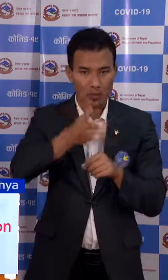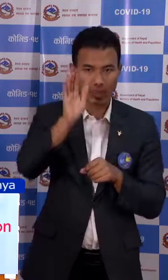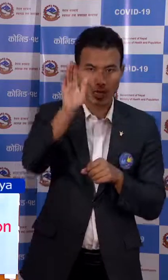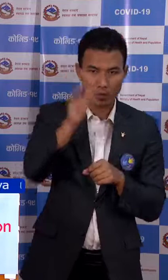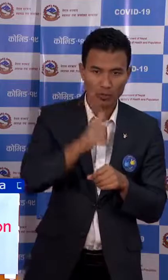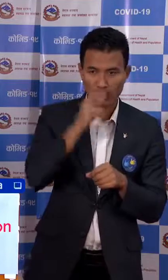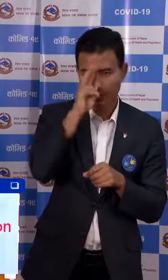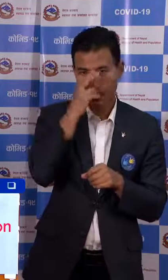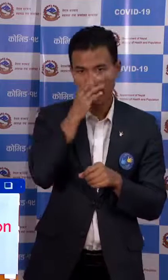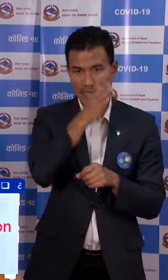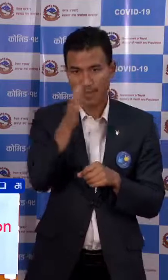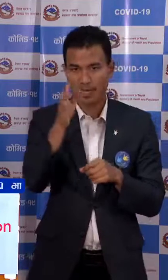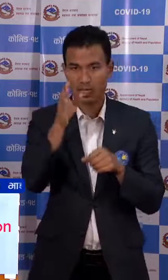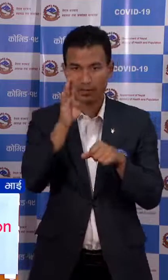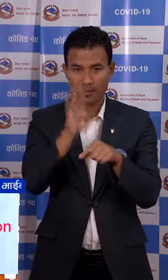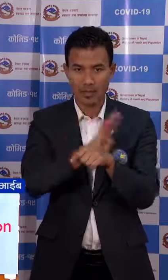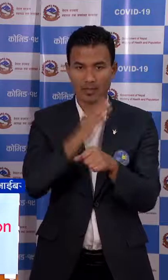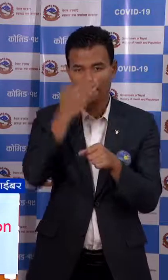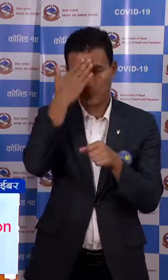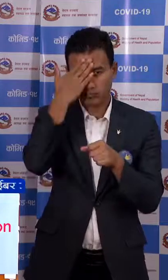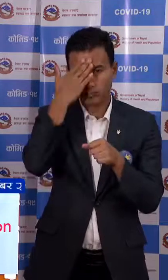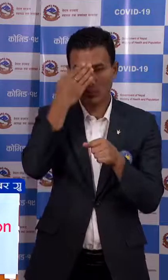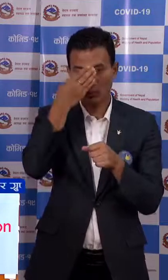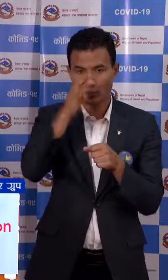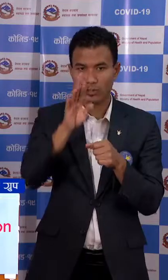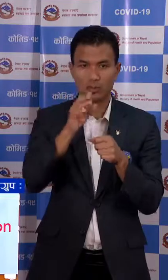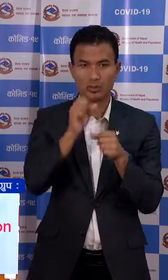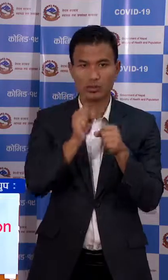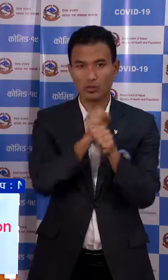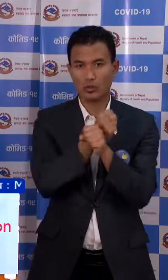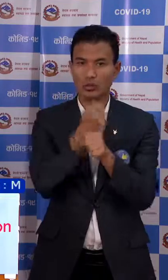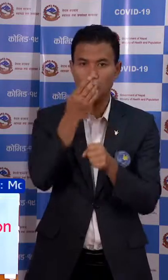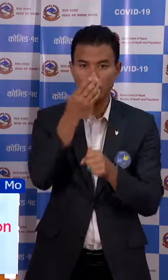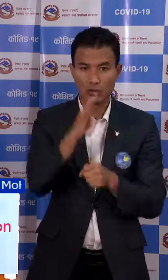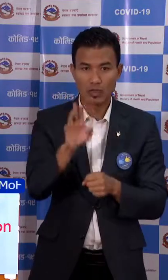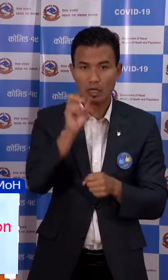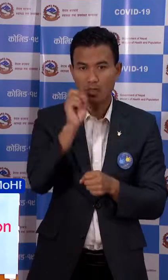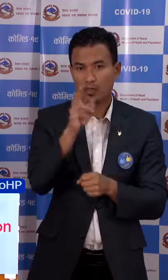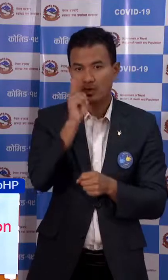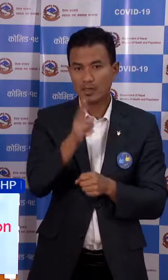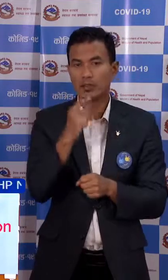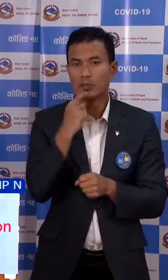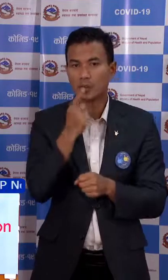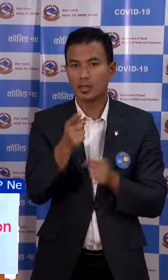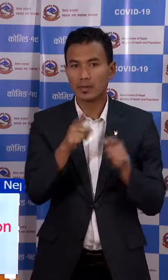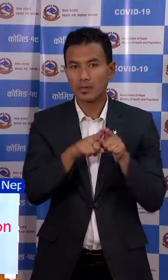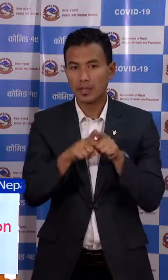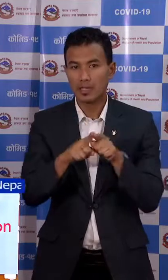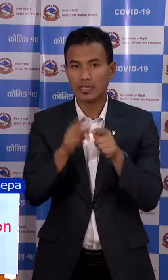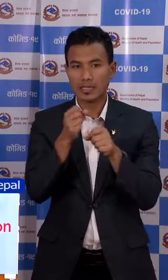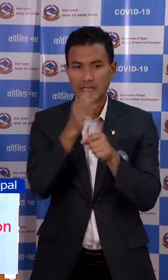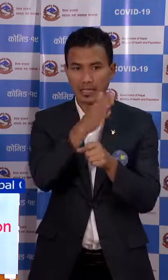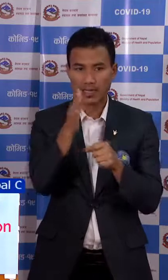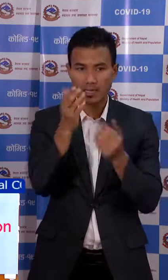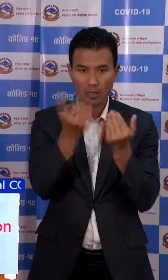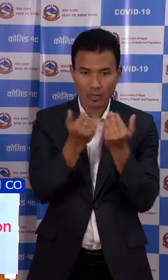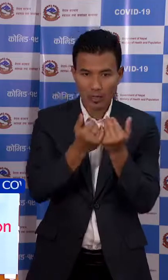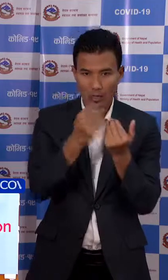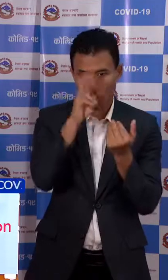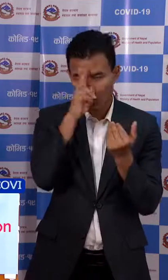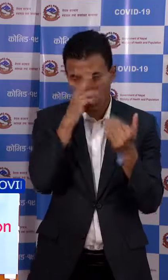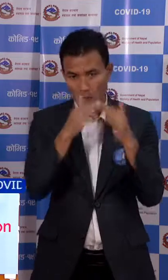यात्रा गर्दा संक्रमित होने जोखिम रहन छा नई तर तेसो बनी रहादा यात्रा गरेर वा